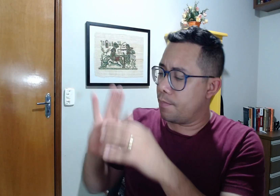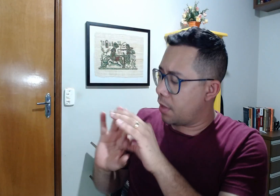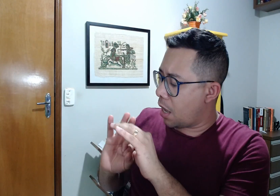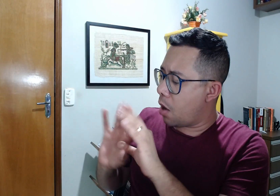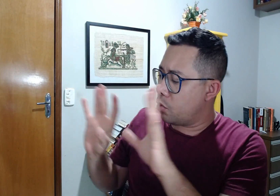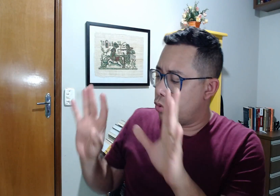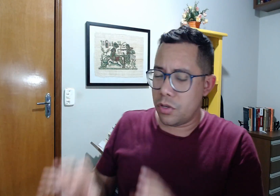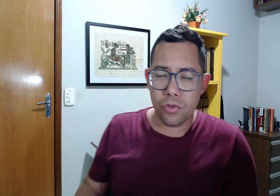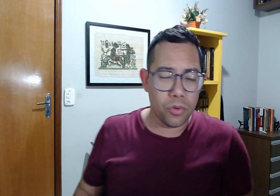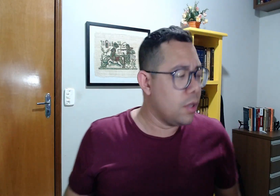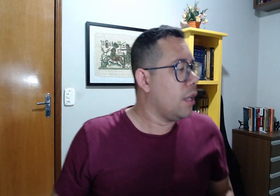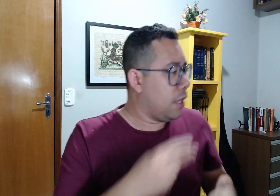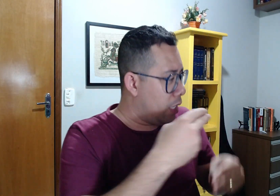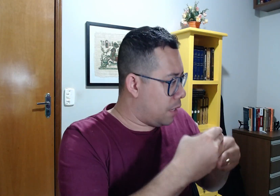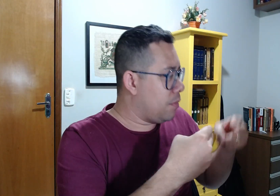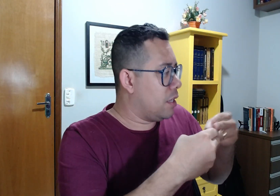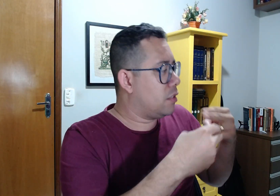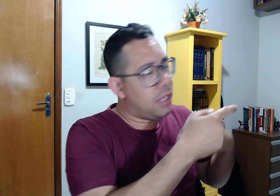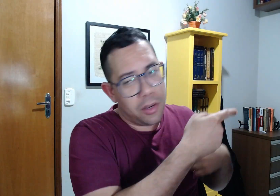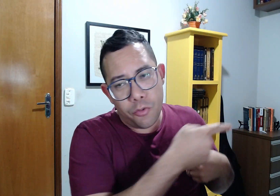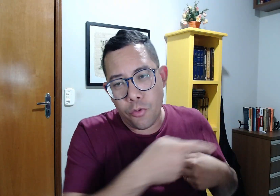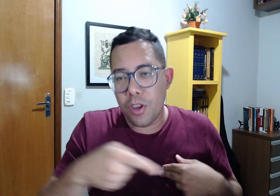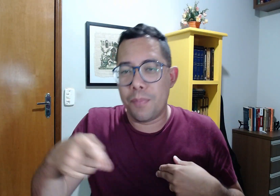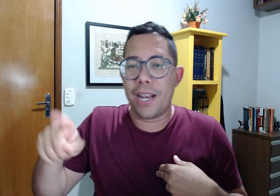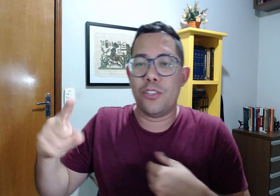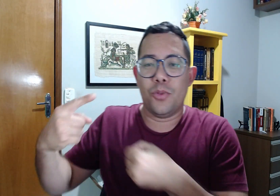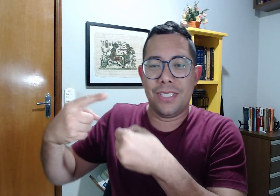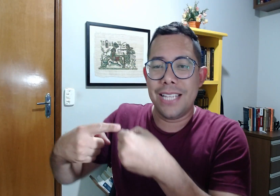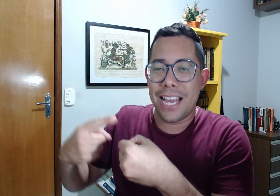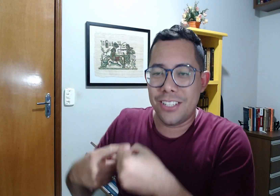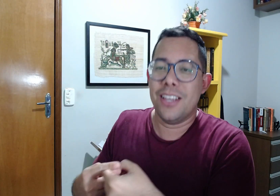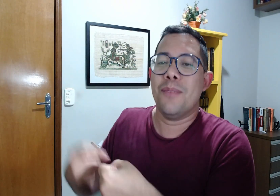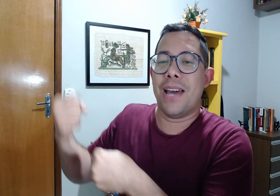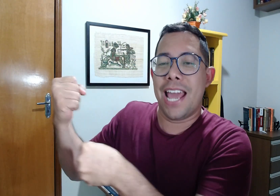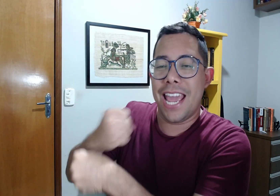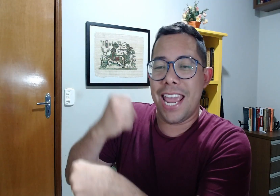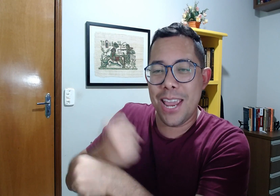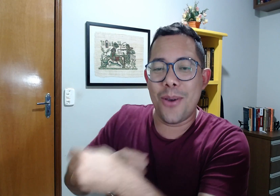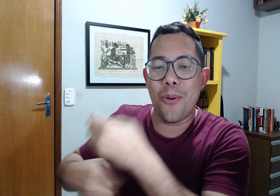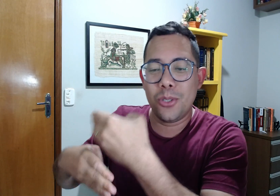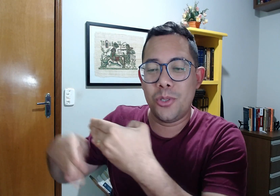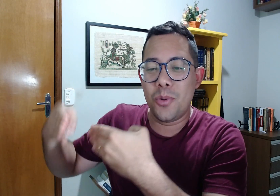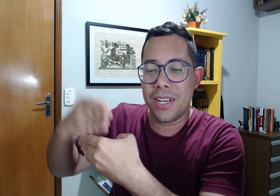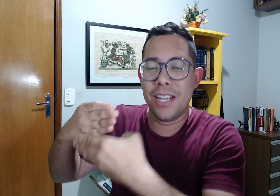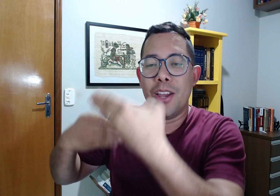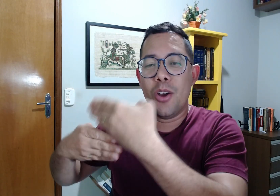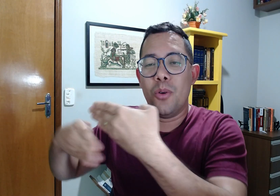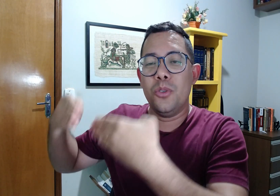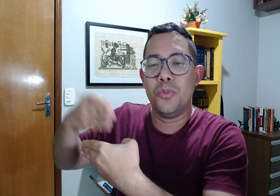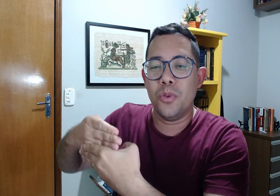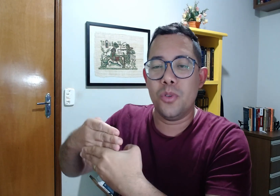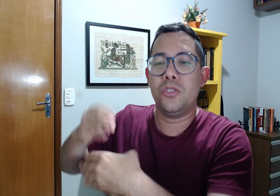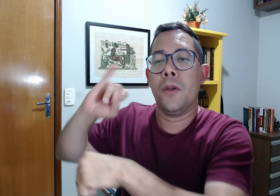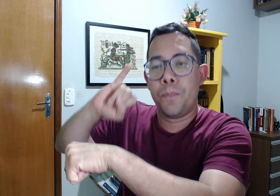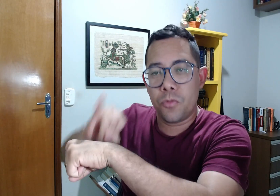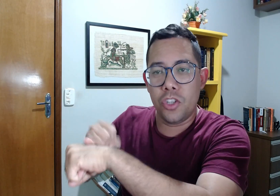autorizou que Neemias foi para a sua cidade para reconstruir os muros de